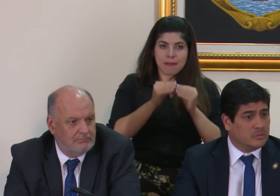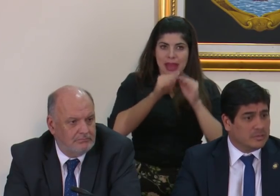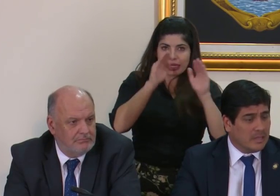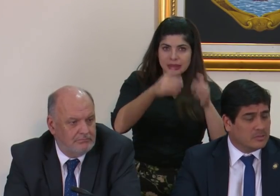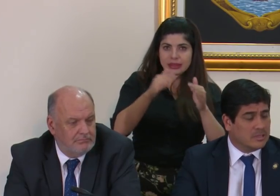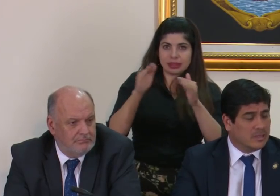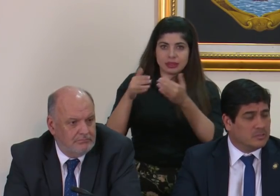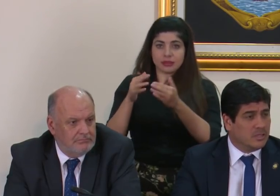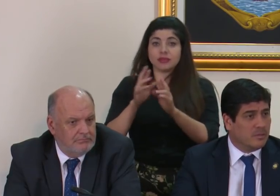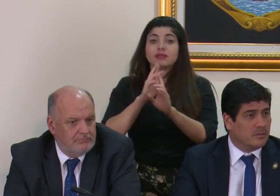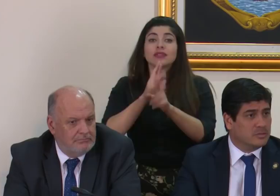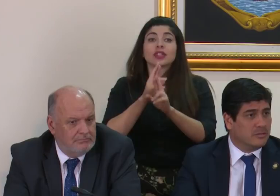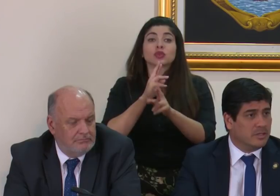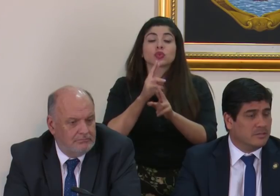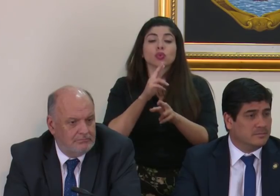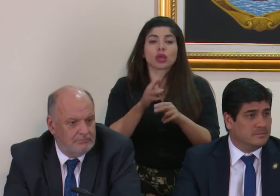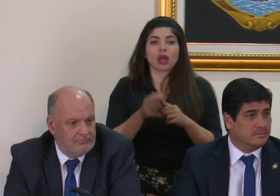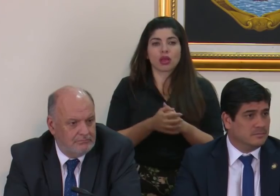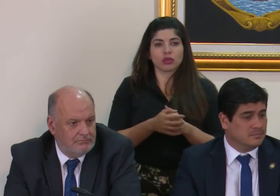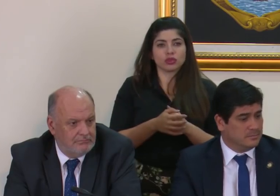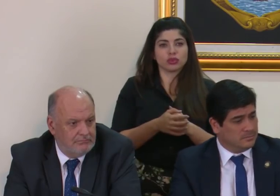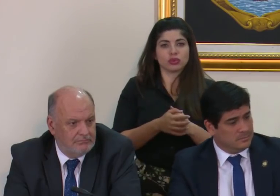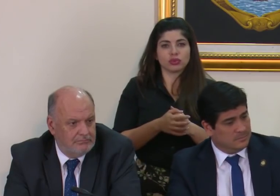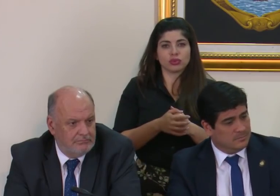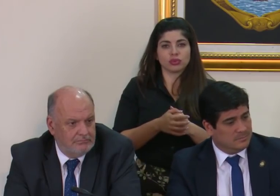los resultados que queremos sacar para Costa Rica